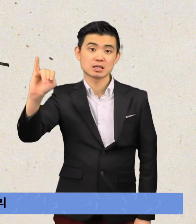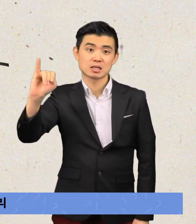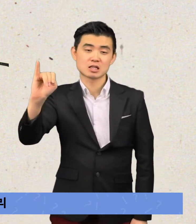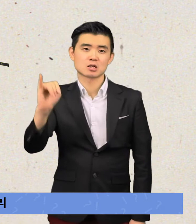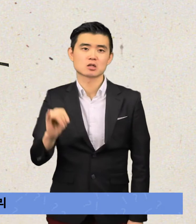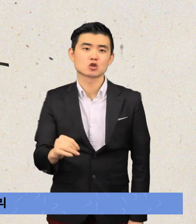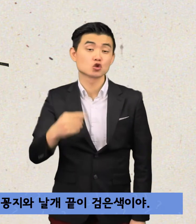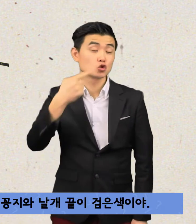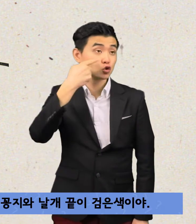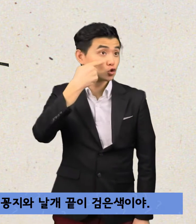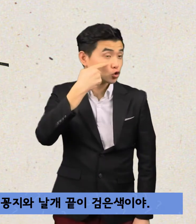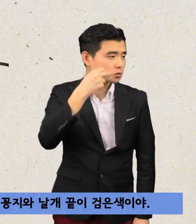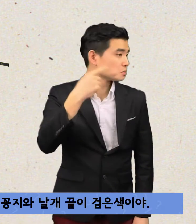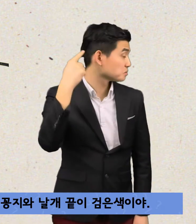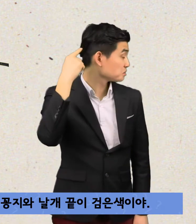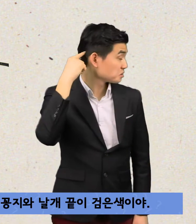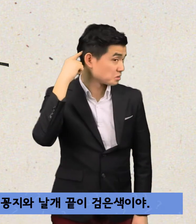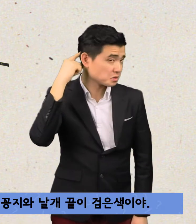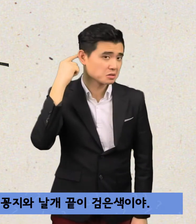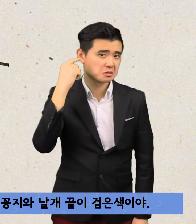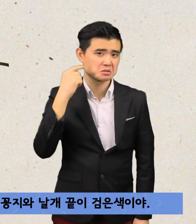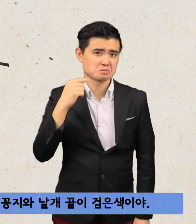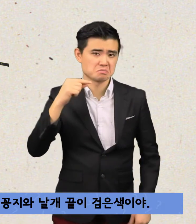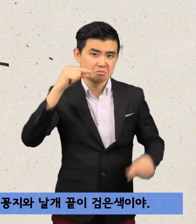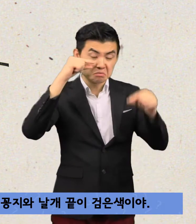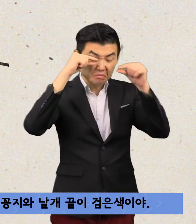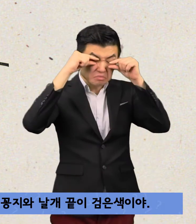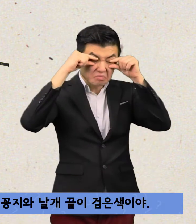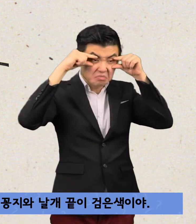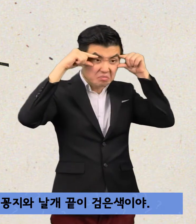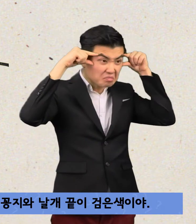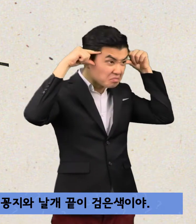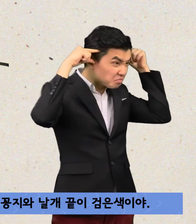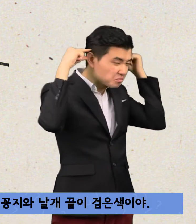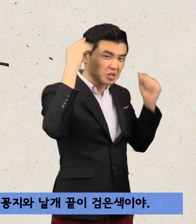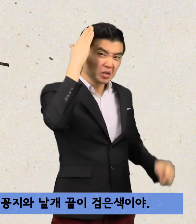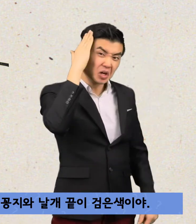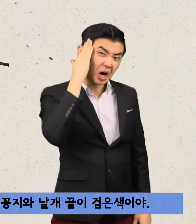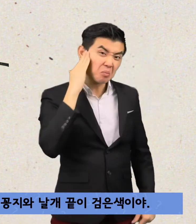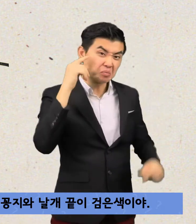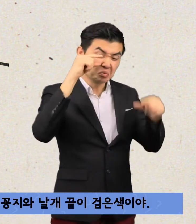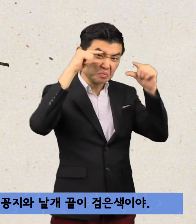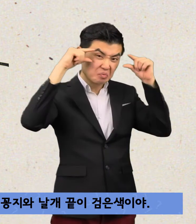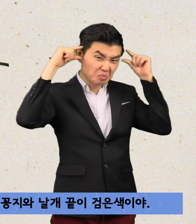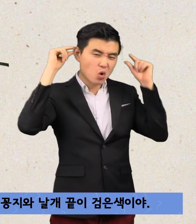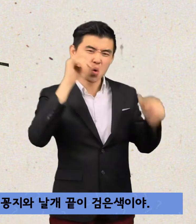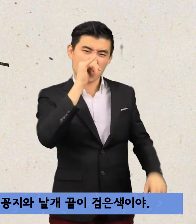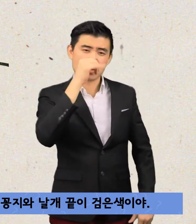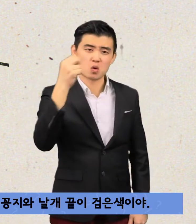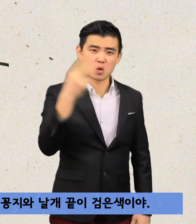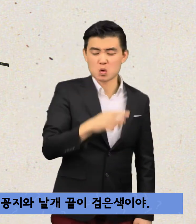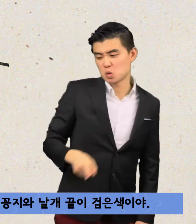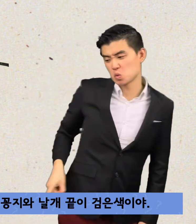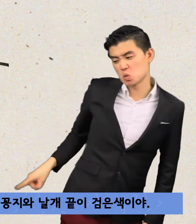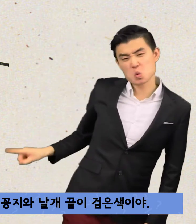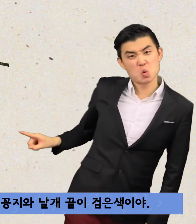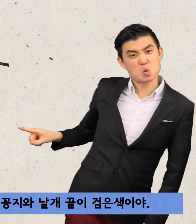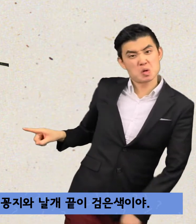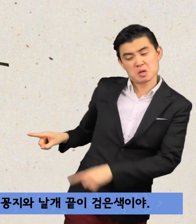눈에서 뒷머리까지 검은 띠가 있고 꽁지와 날개끝이 검은색이야.